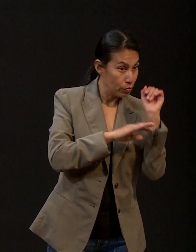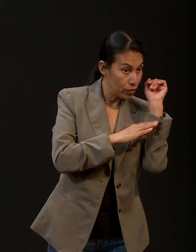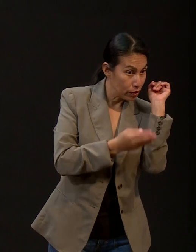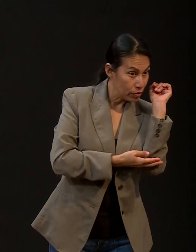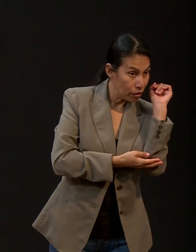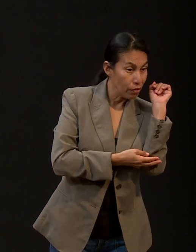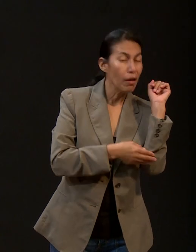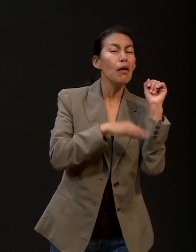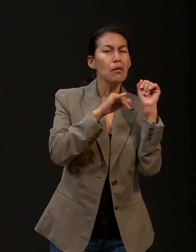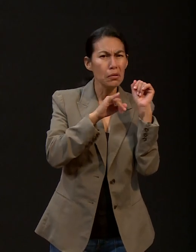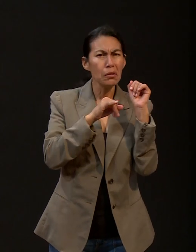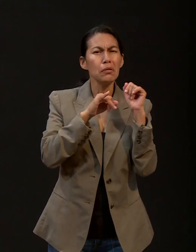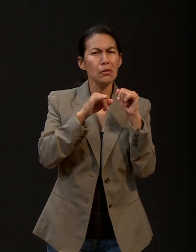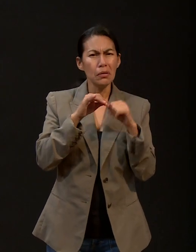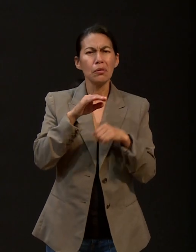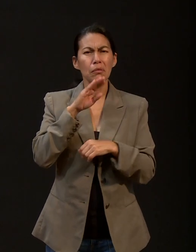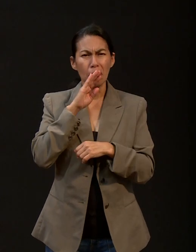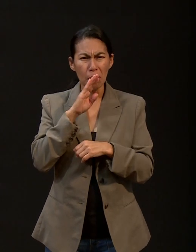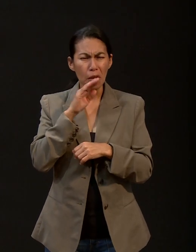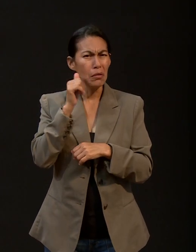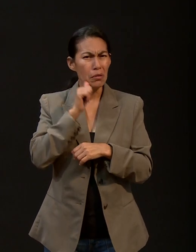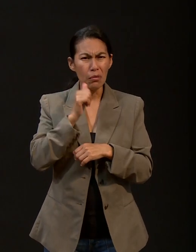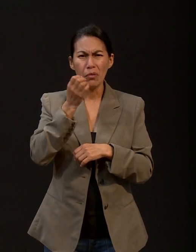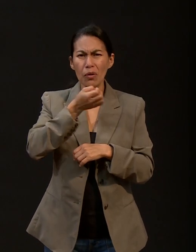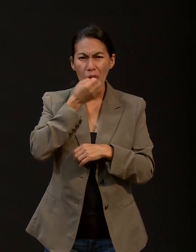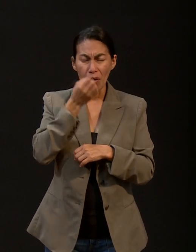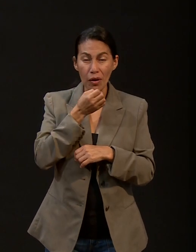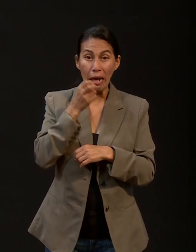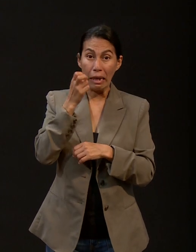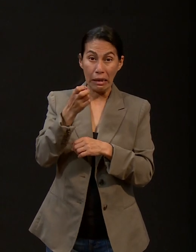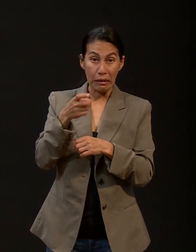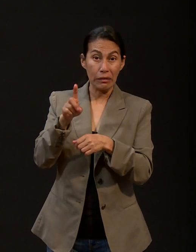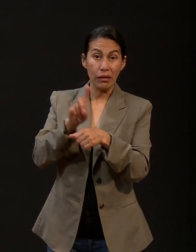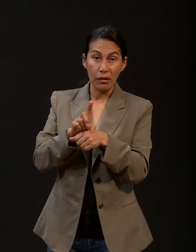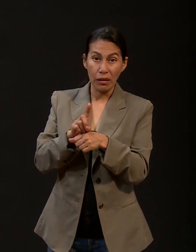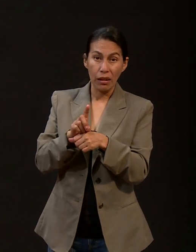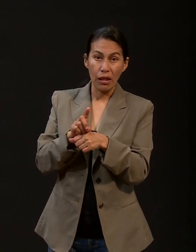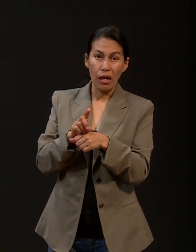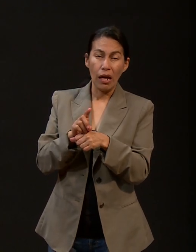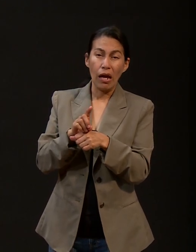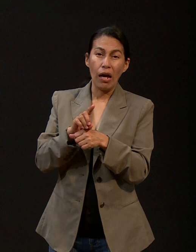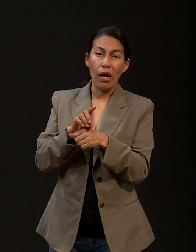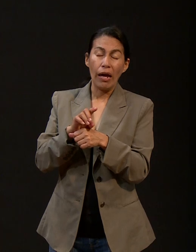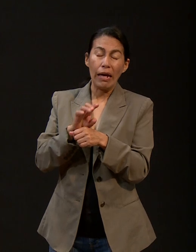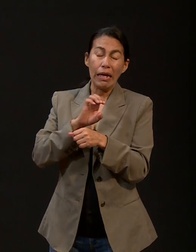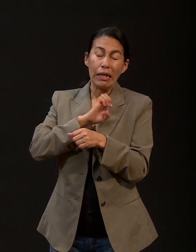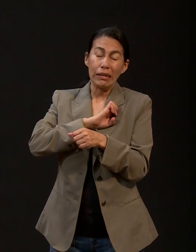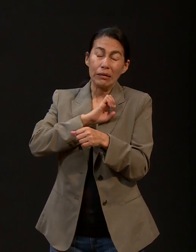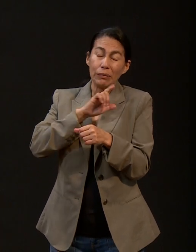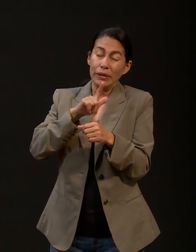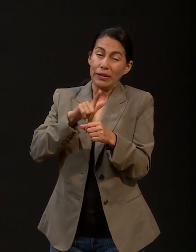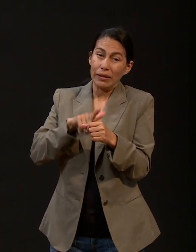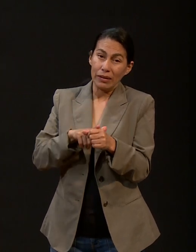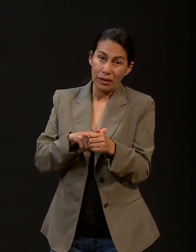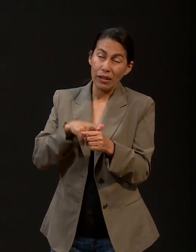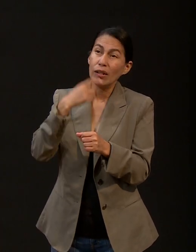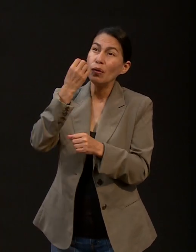estado. estado orando por ti. Sí, sí, sí, Pastor. Y en esa ocasión lo hizo de una manera especial. Y